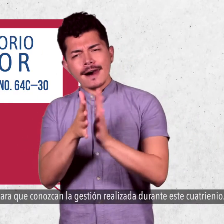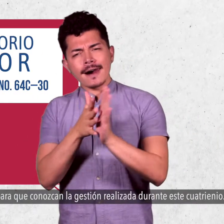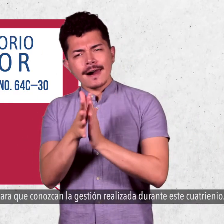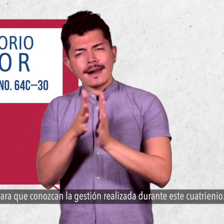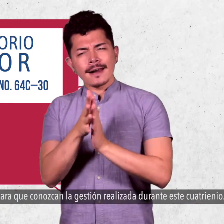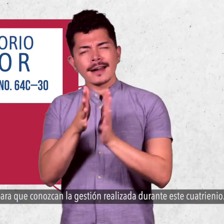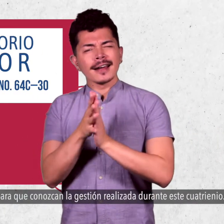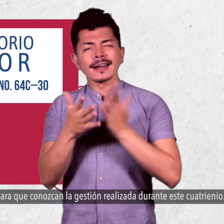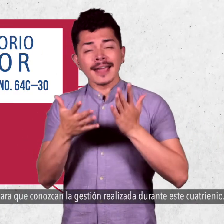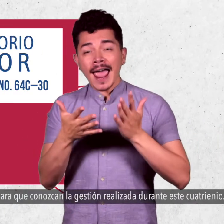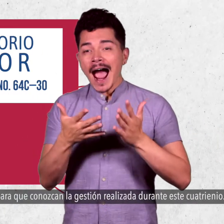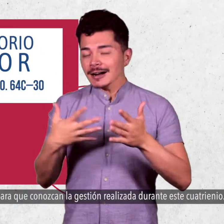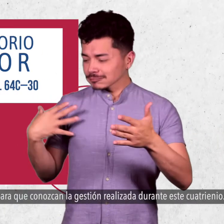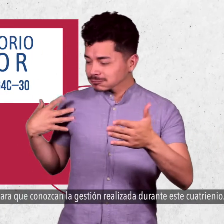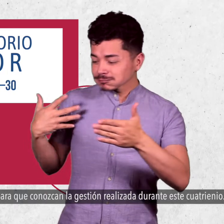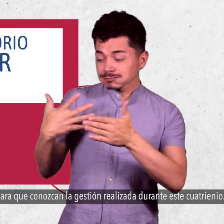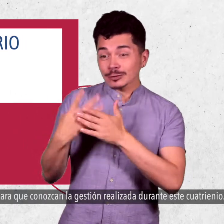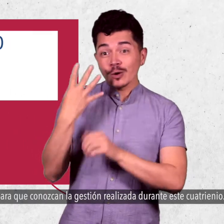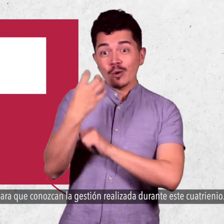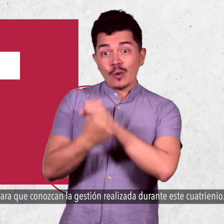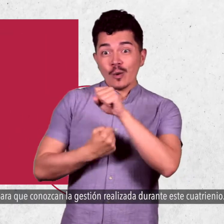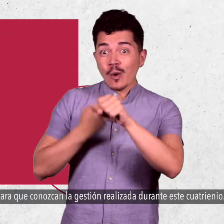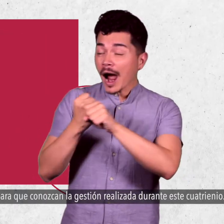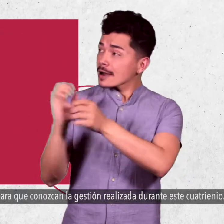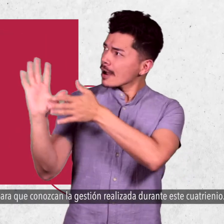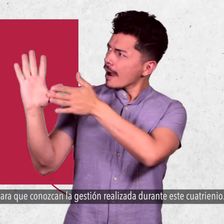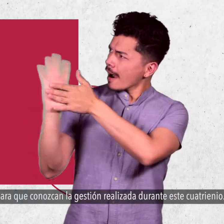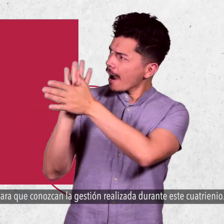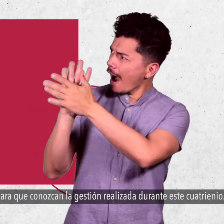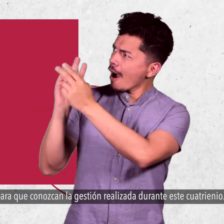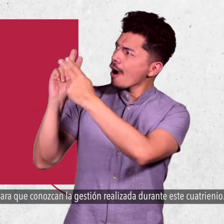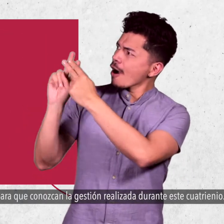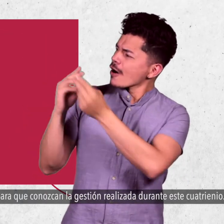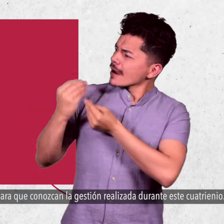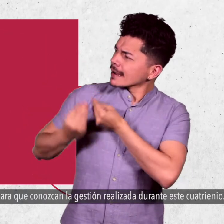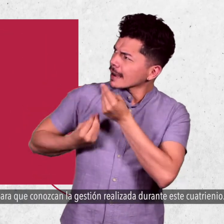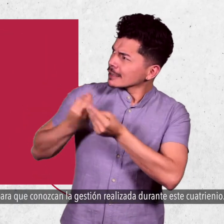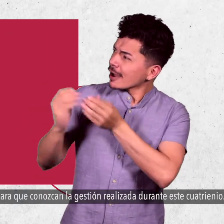para que conozcan la gestión realizada durante este cuatrienio.